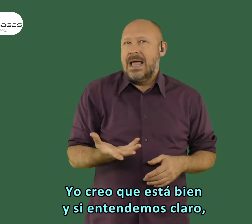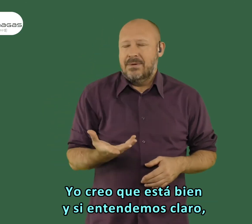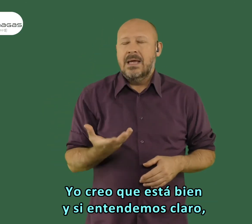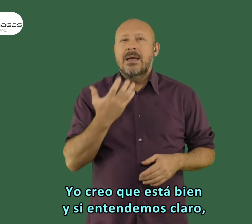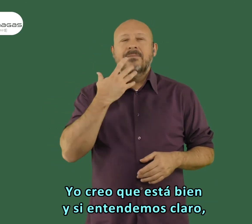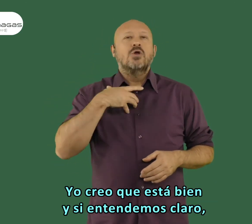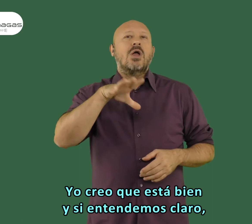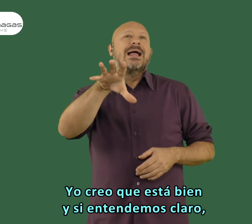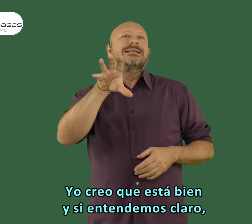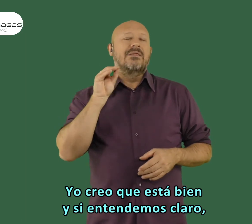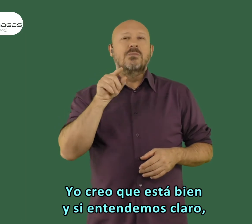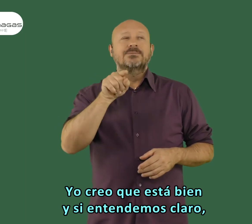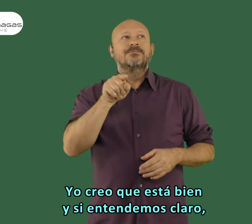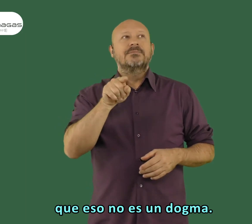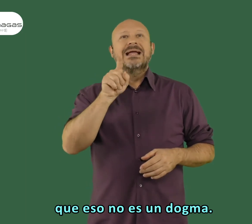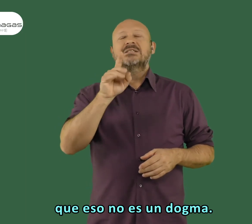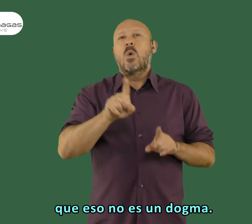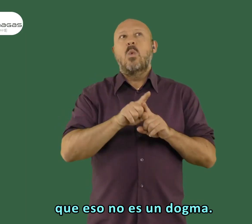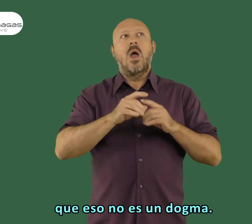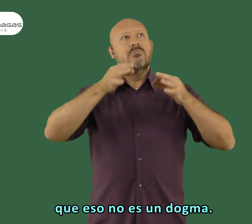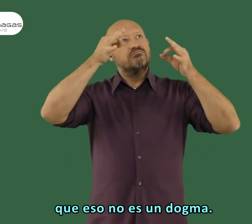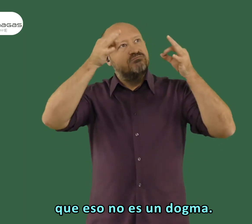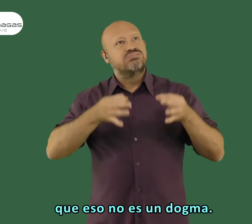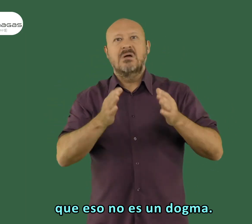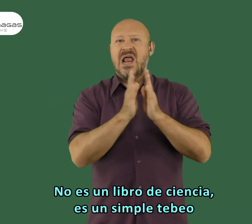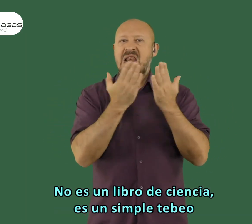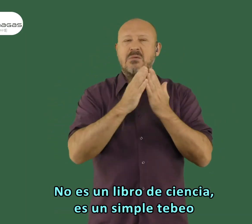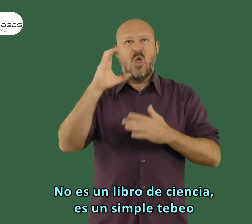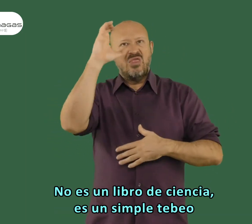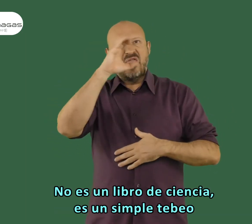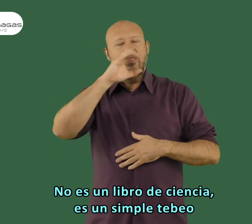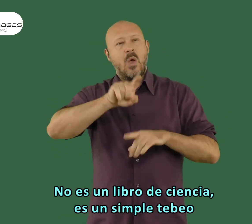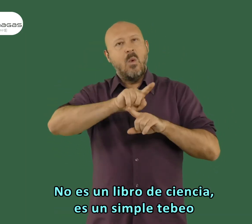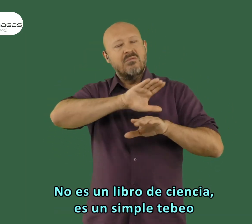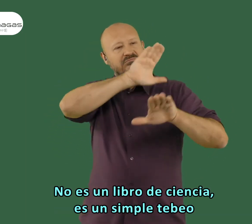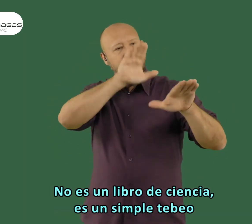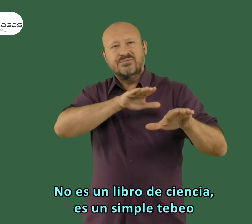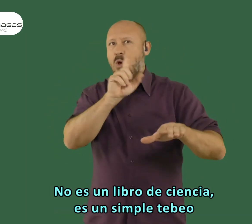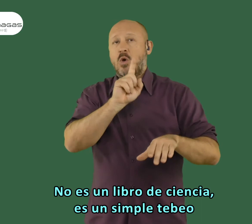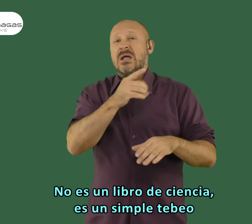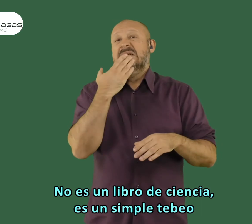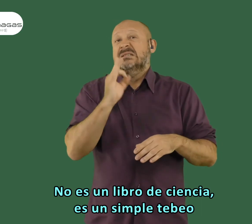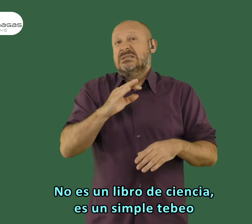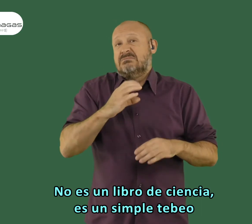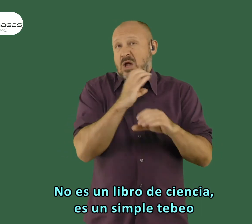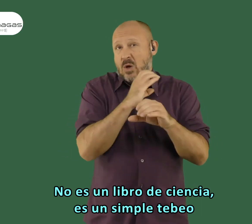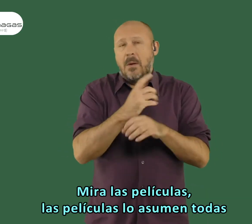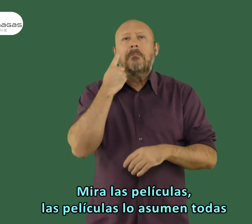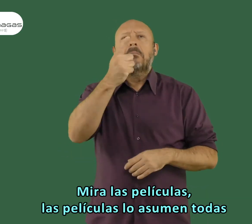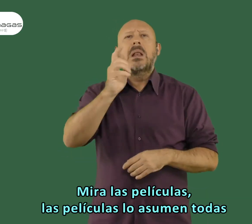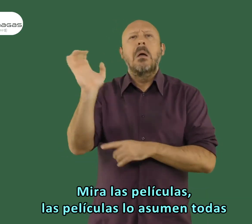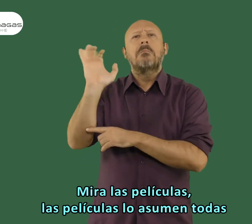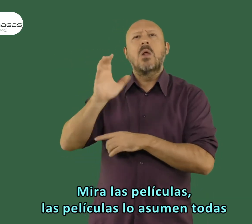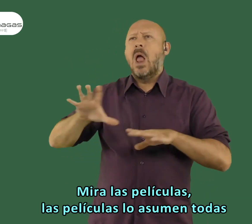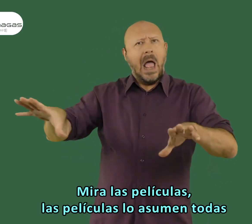creo que está bien si entendemos claro que eso no es un dogma, no es un libro de ciencia, es un simple TVO.